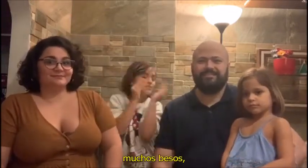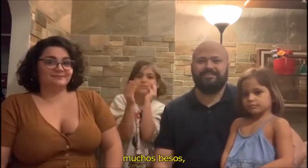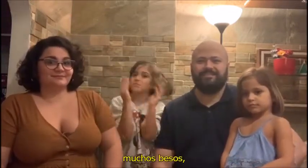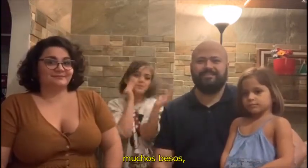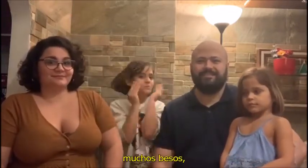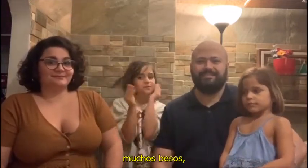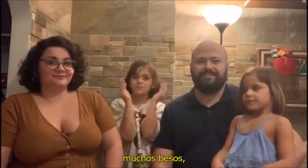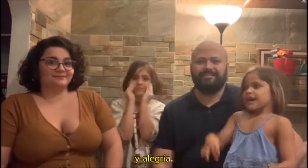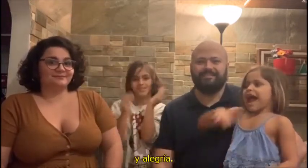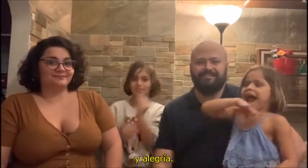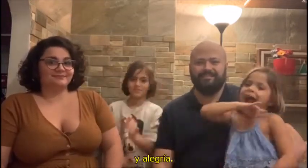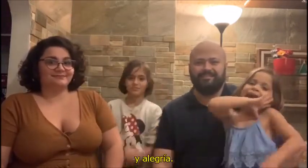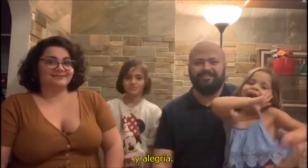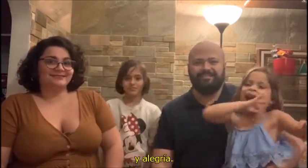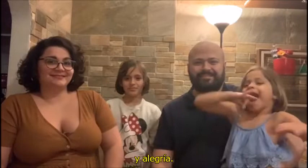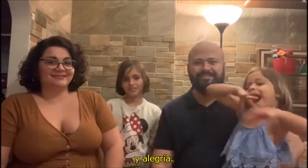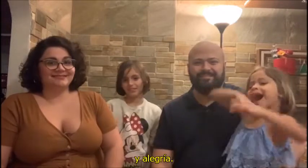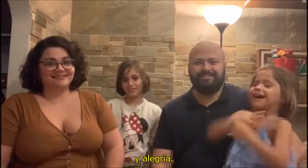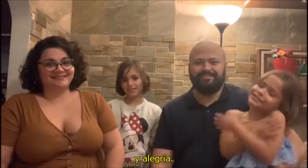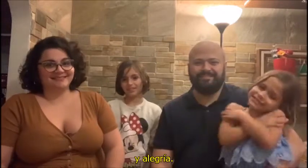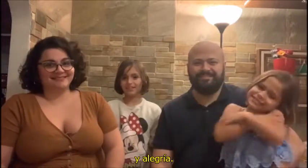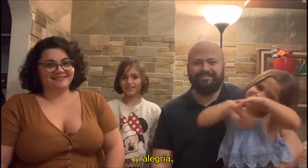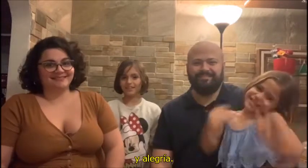besos y alegría.